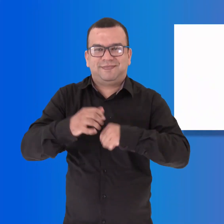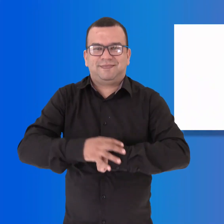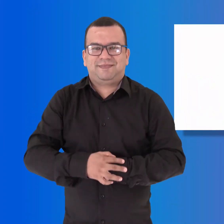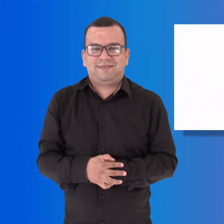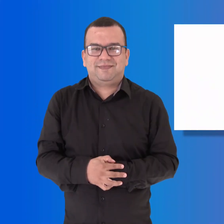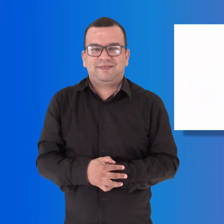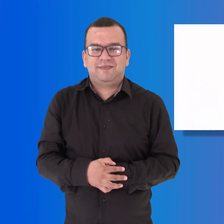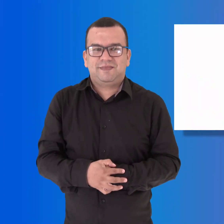Soluciones a su servicio.